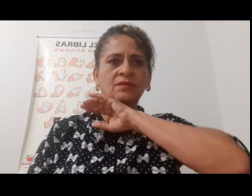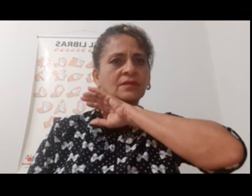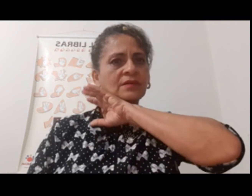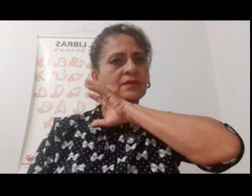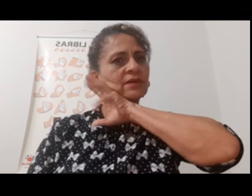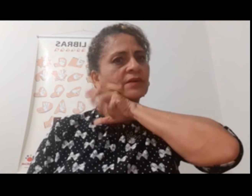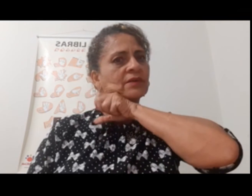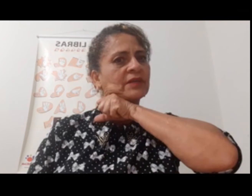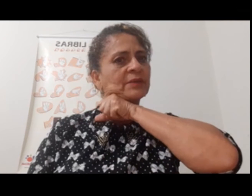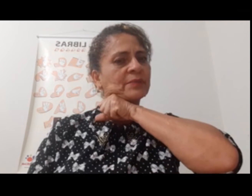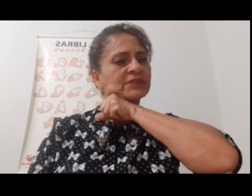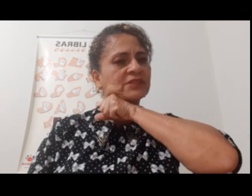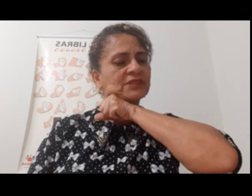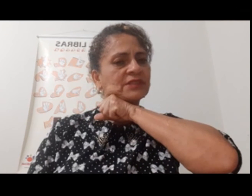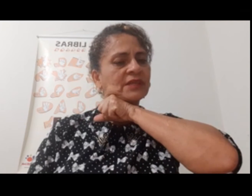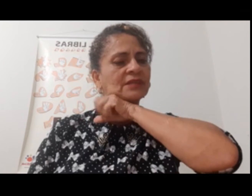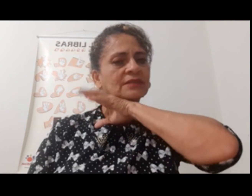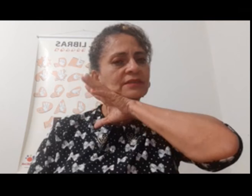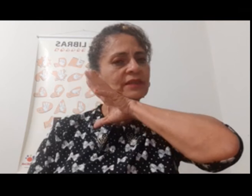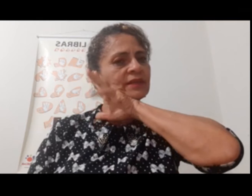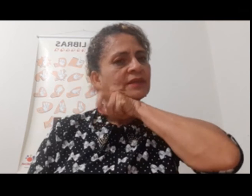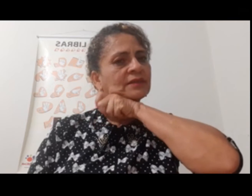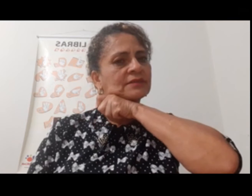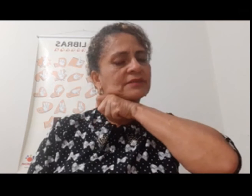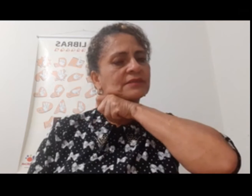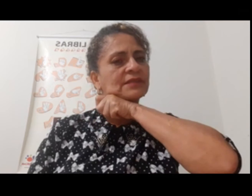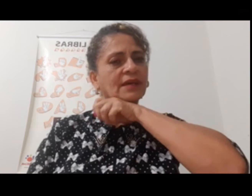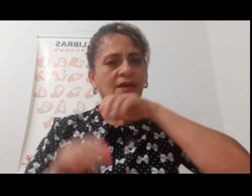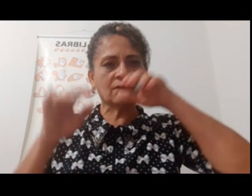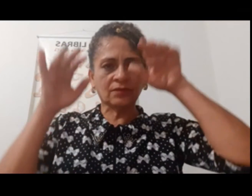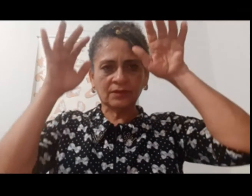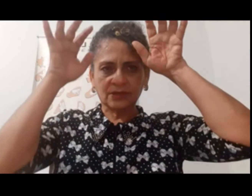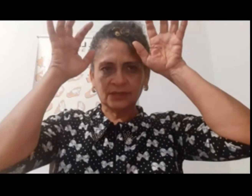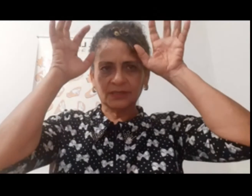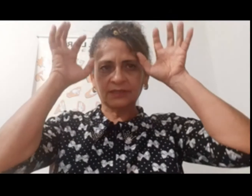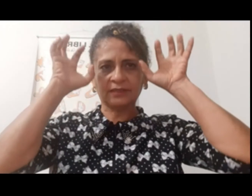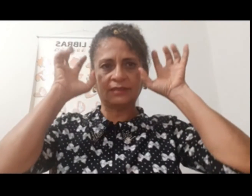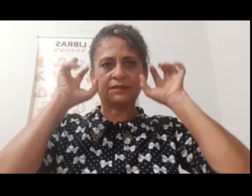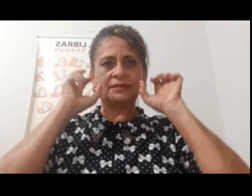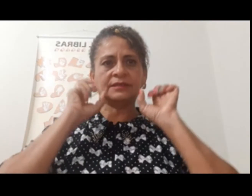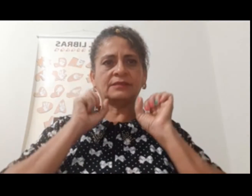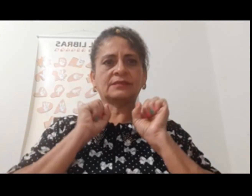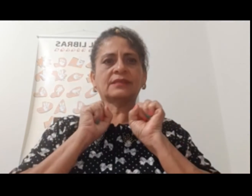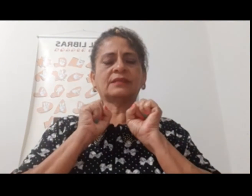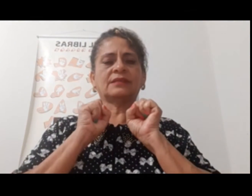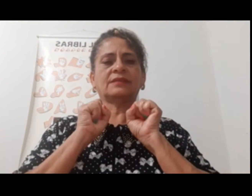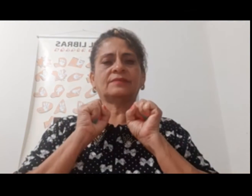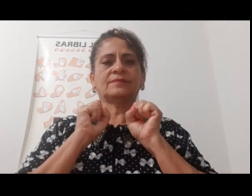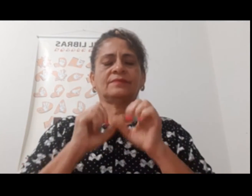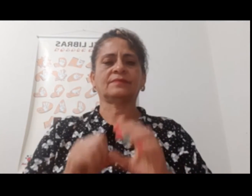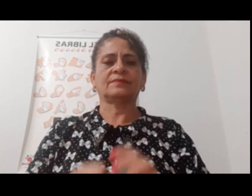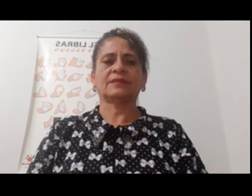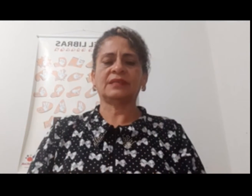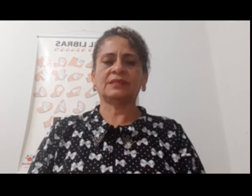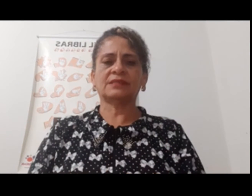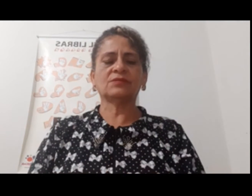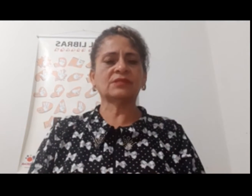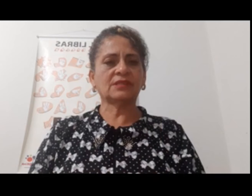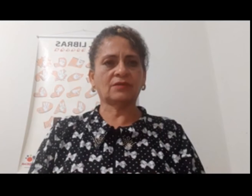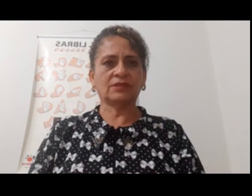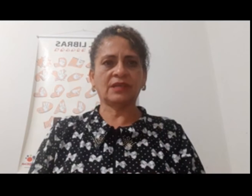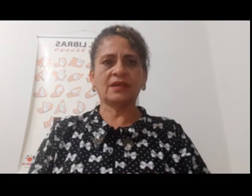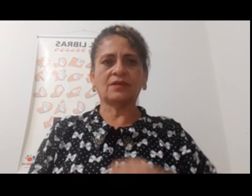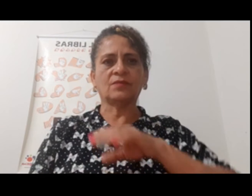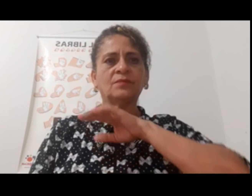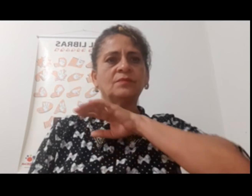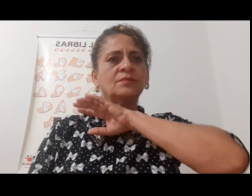leão. Olhe a patinha. Sinal de esse aqui. Esse é